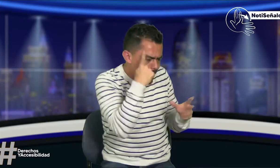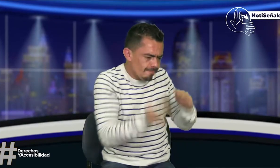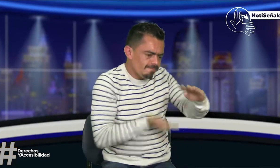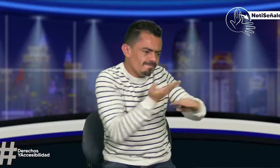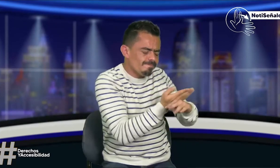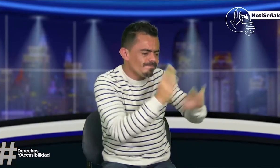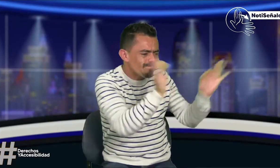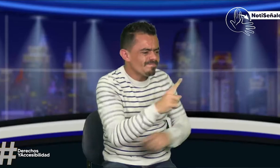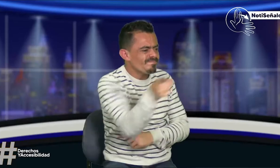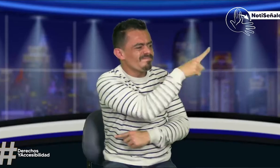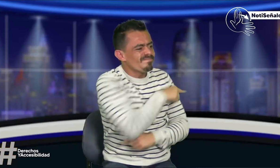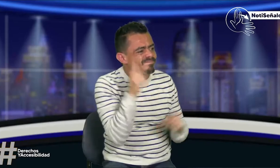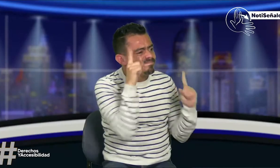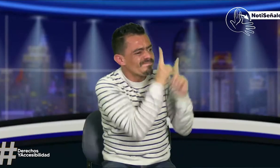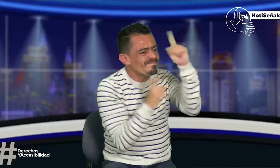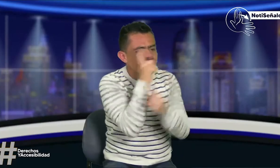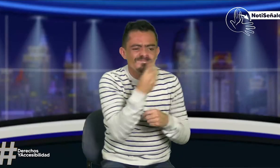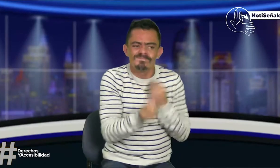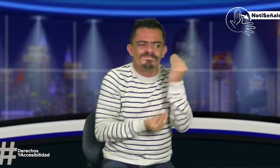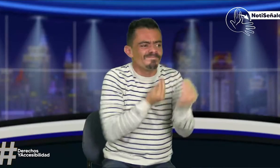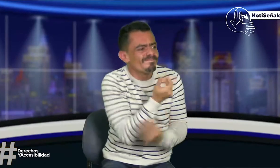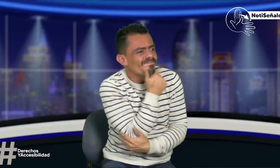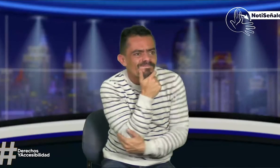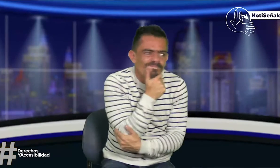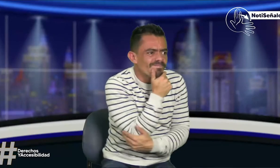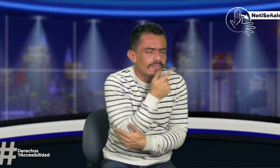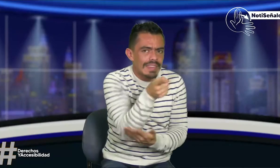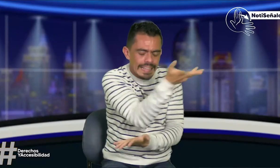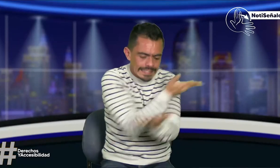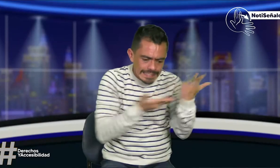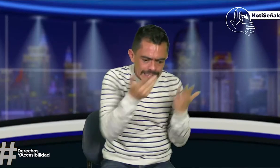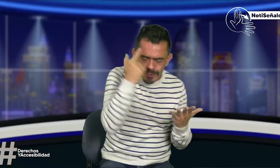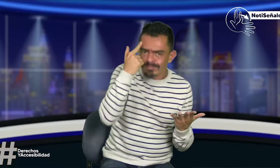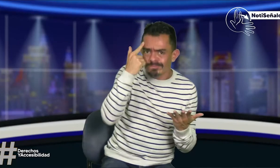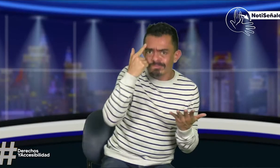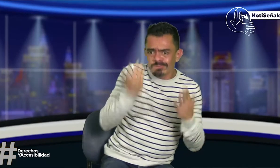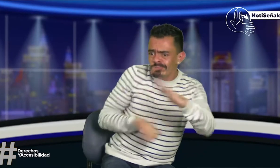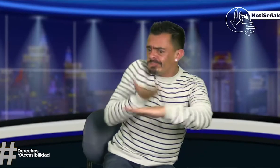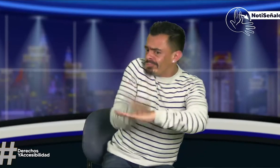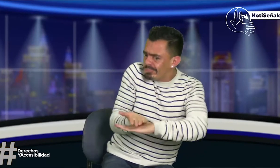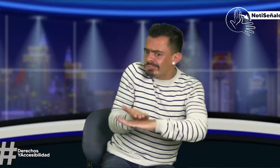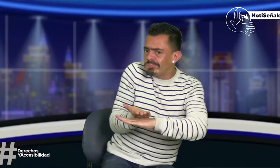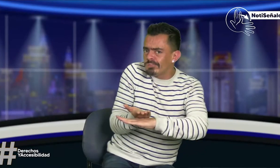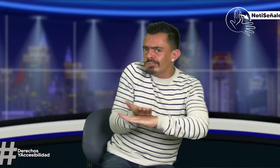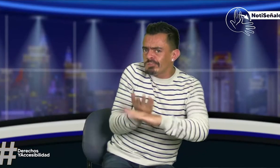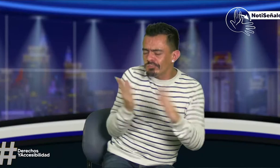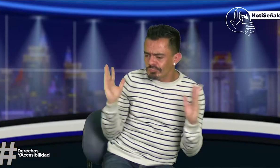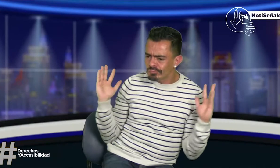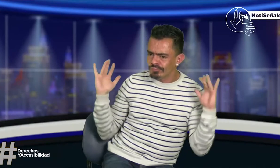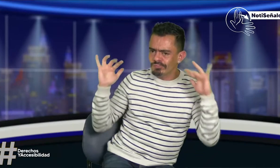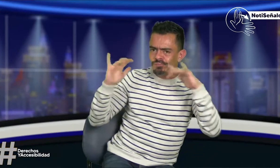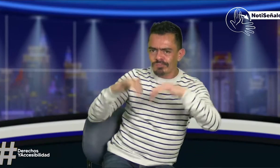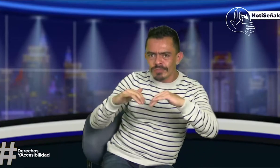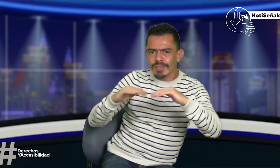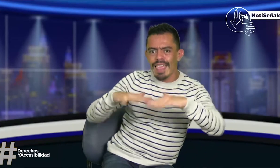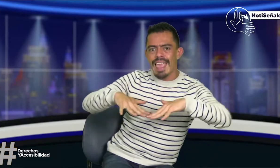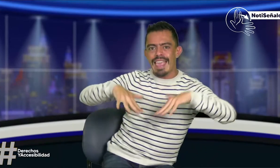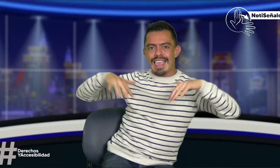maestros, que puedan reunirse y hacer propuestas y reflexionar al respecto, para tener una